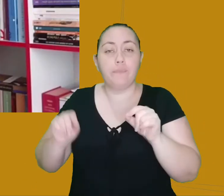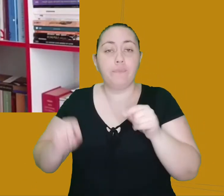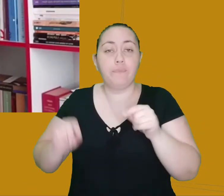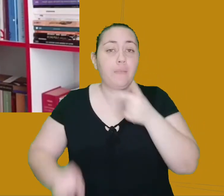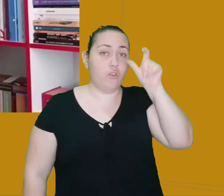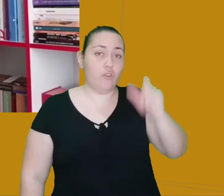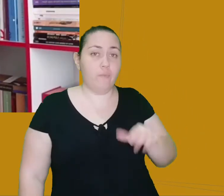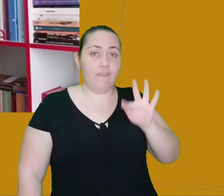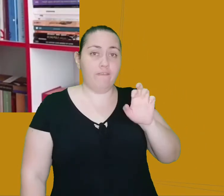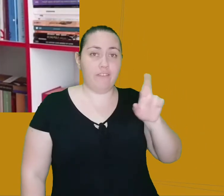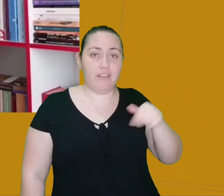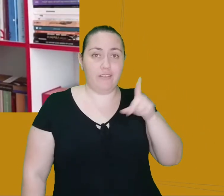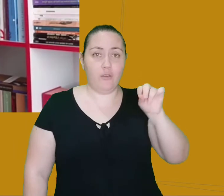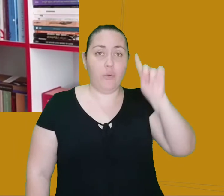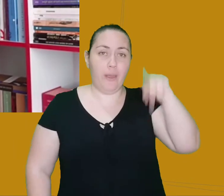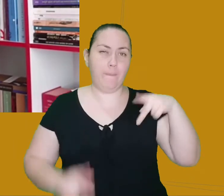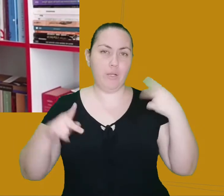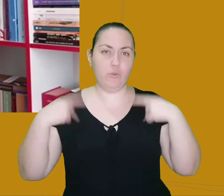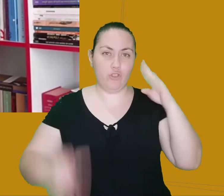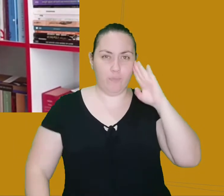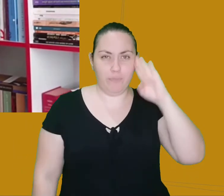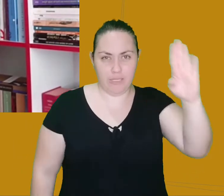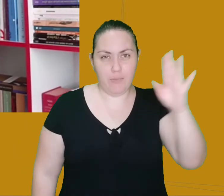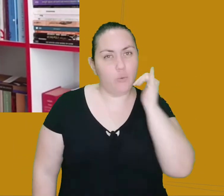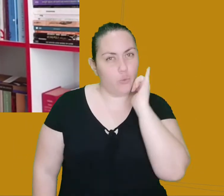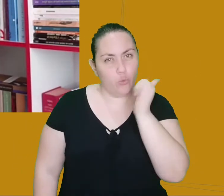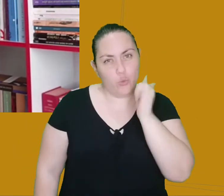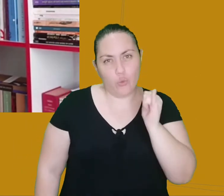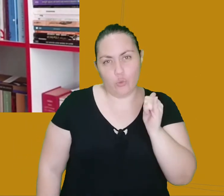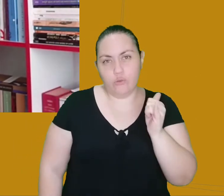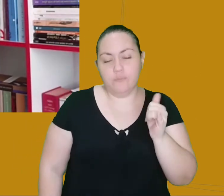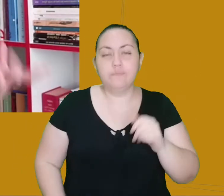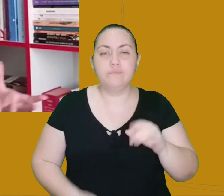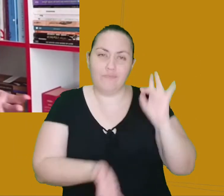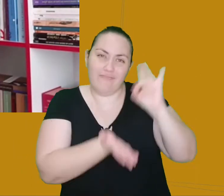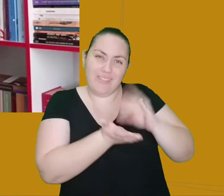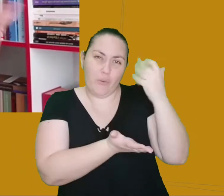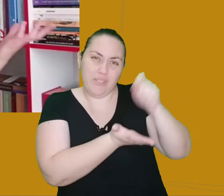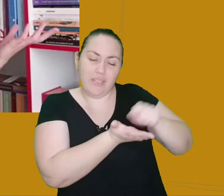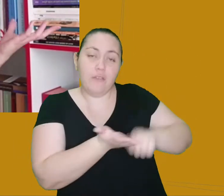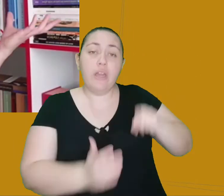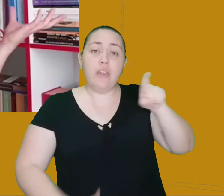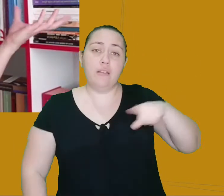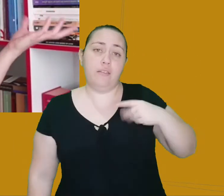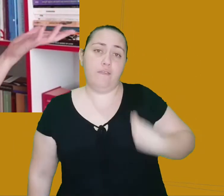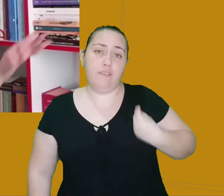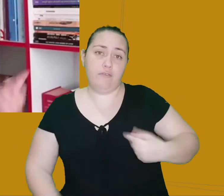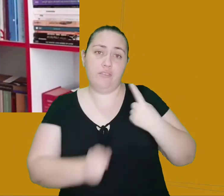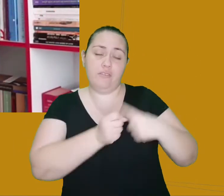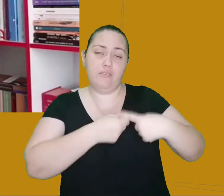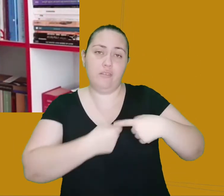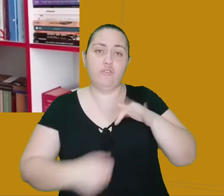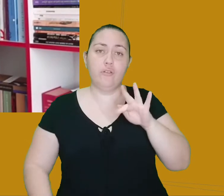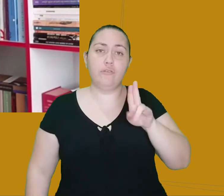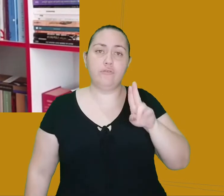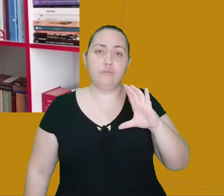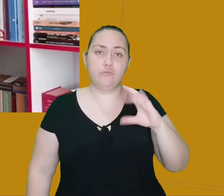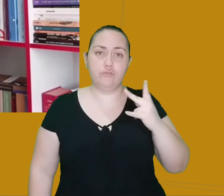principal e o narrador do conto, ele está em Fuxel, no Reino do Bungo, que é uma cidade que existe na China, na verdade, chama Fujau.